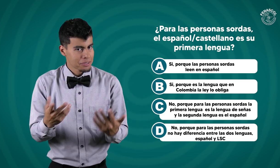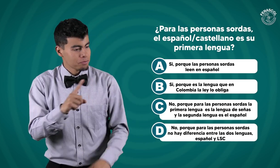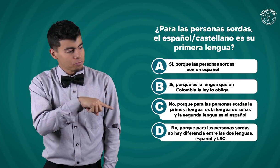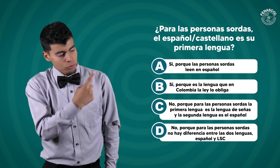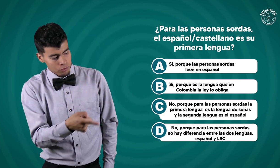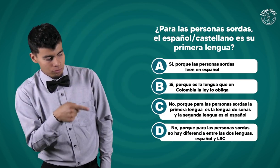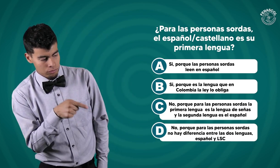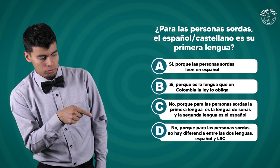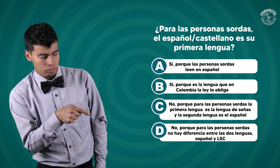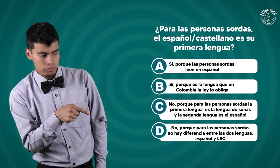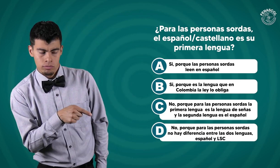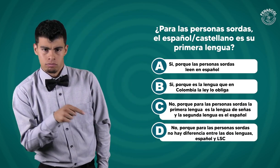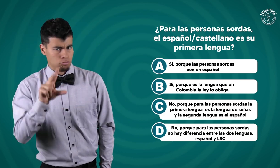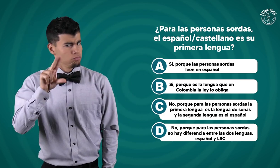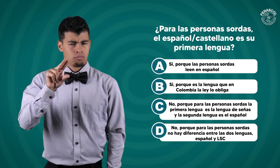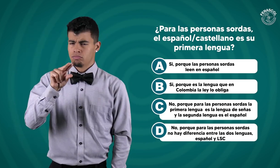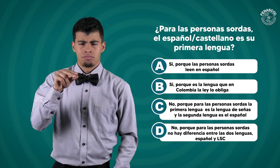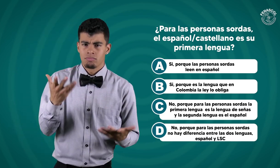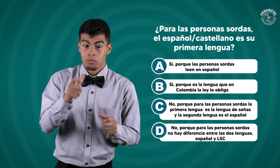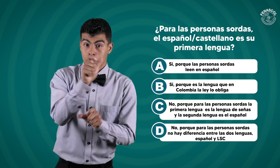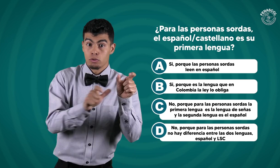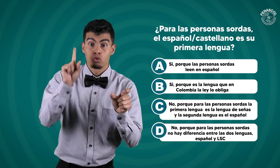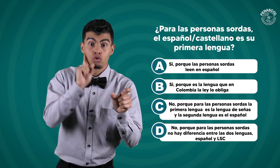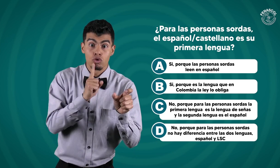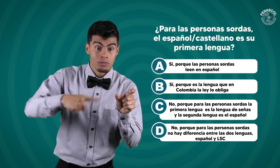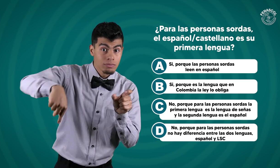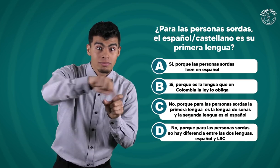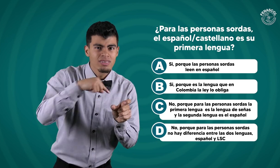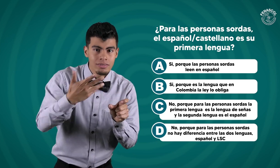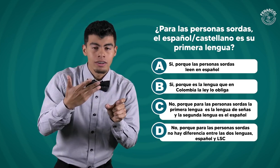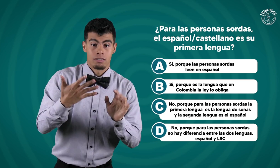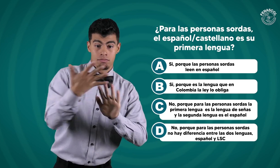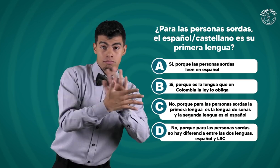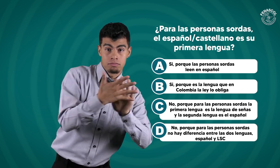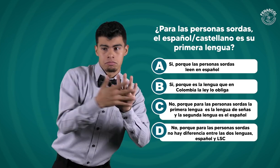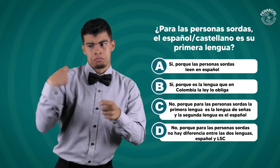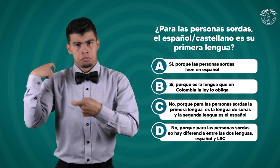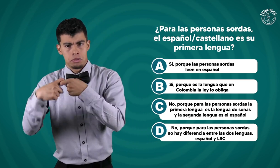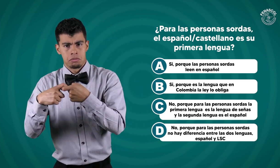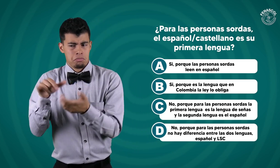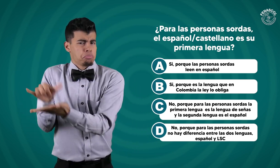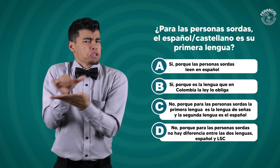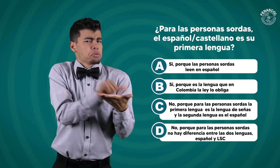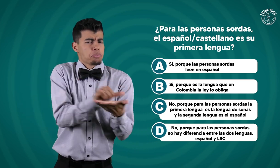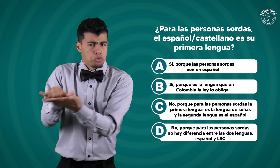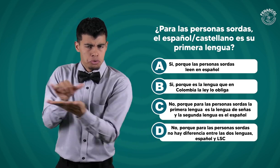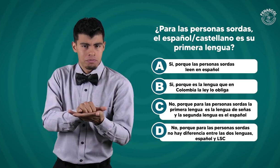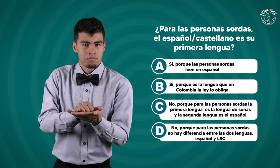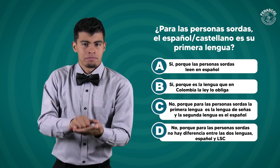¿Y la siguiente? No, porque para las personas sordas no hay diferencia entre las dos lenguas, español y lengua de señas